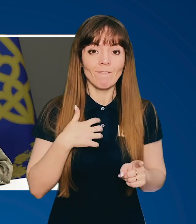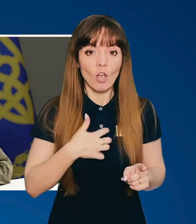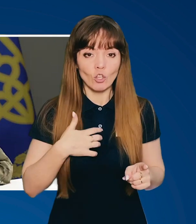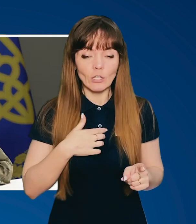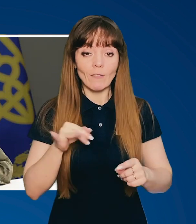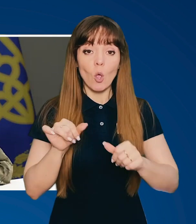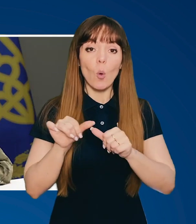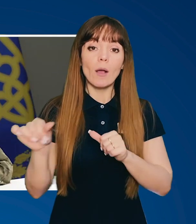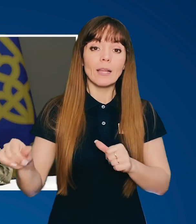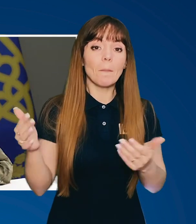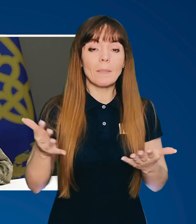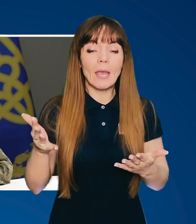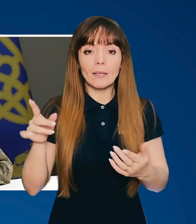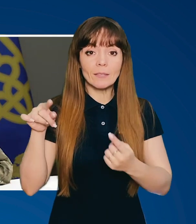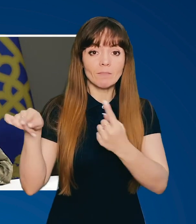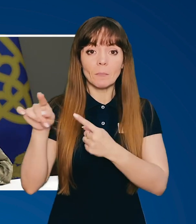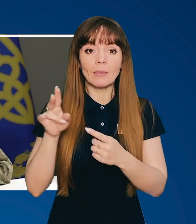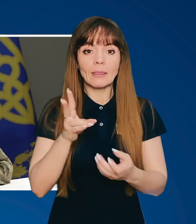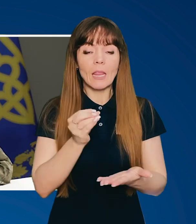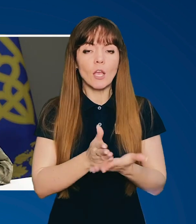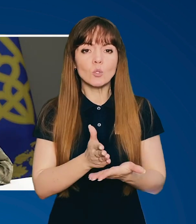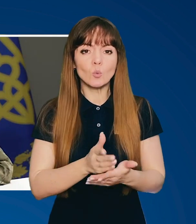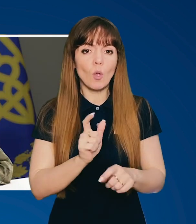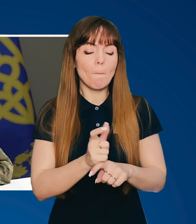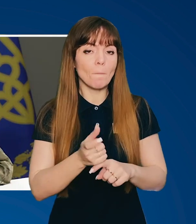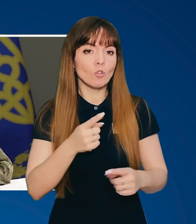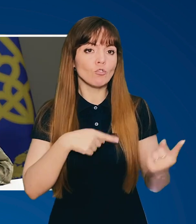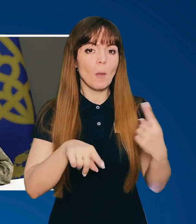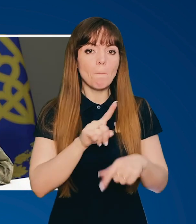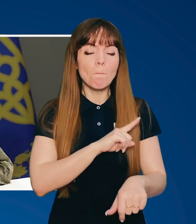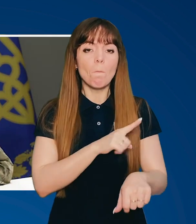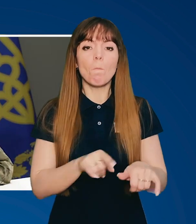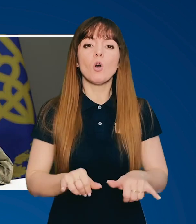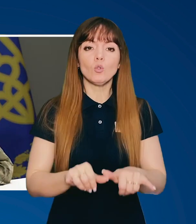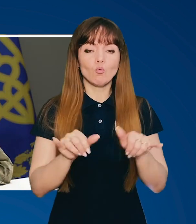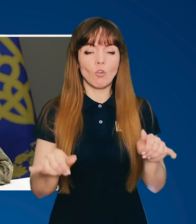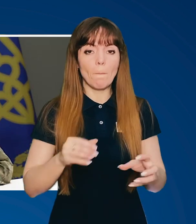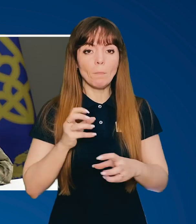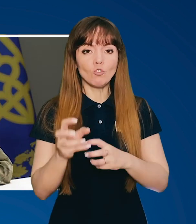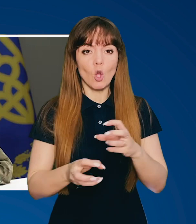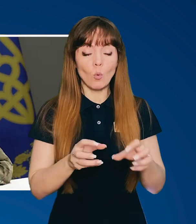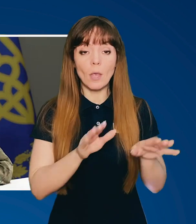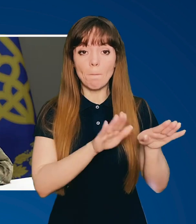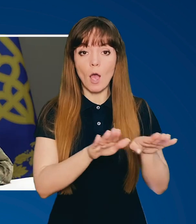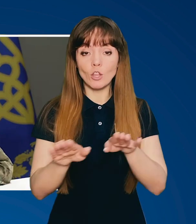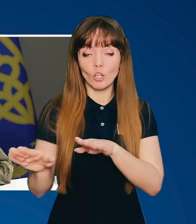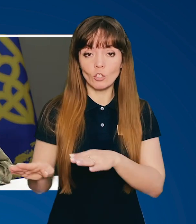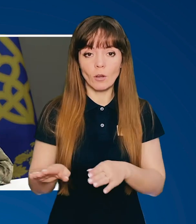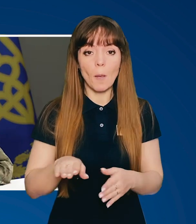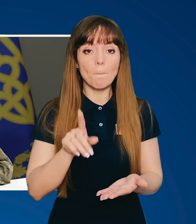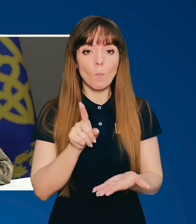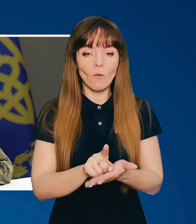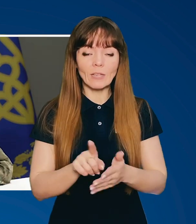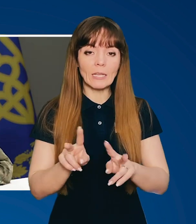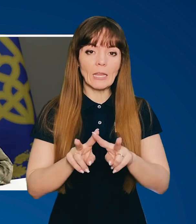важливі і окрім яких не існує більш потужніших міжнародних майданчиків, повинні так само